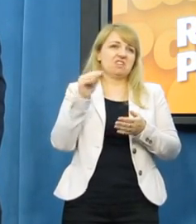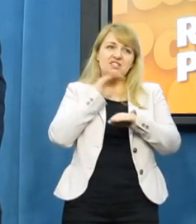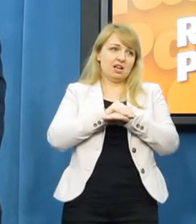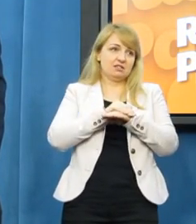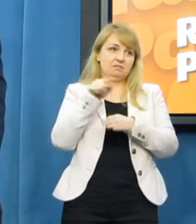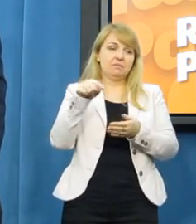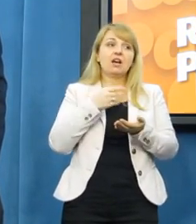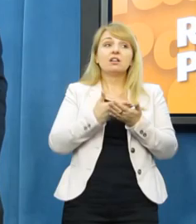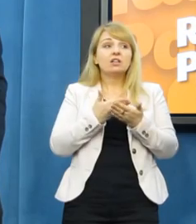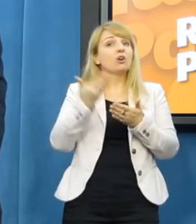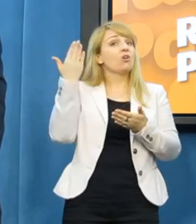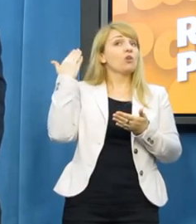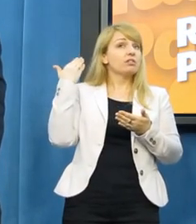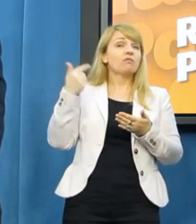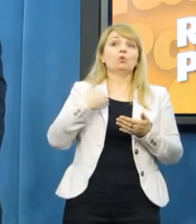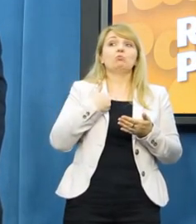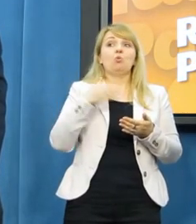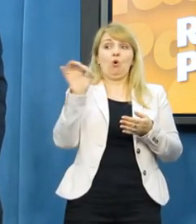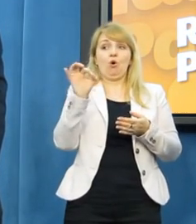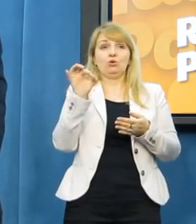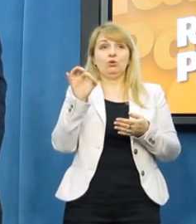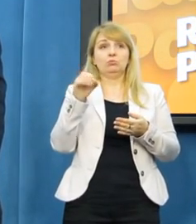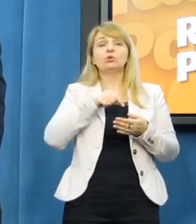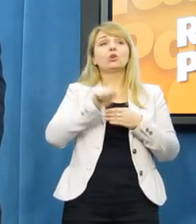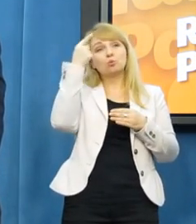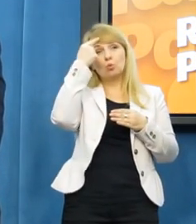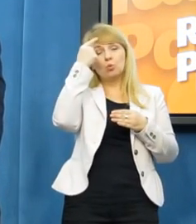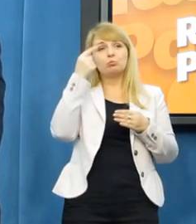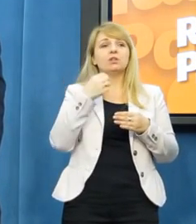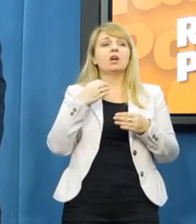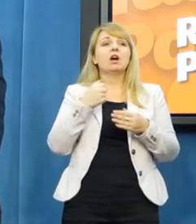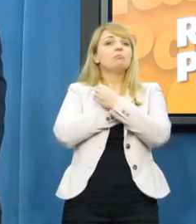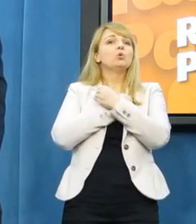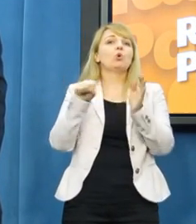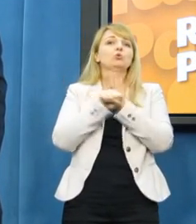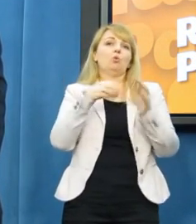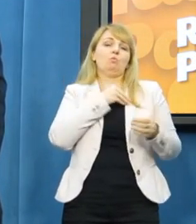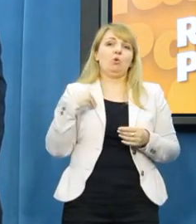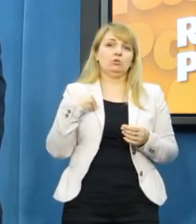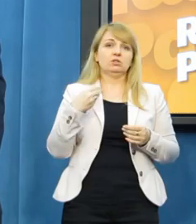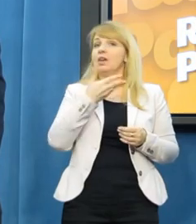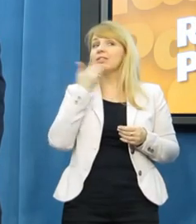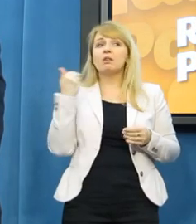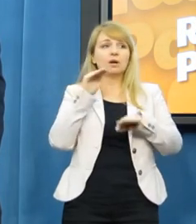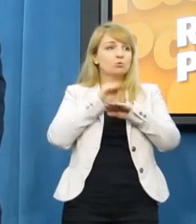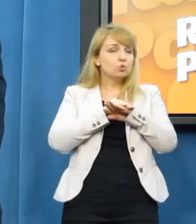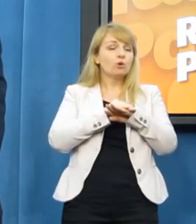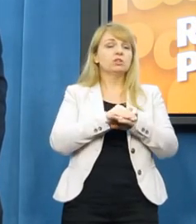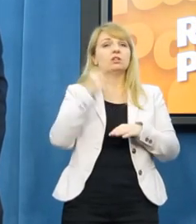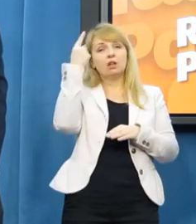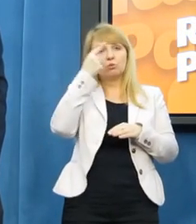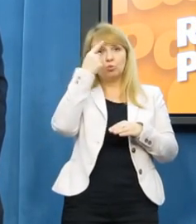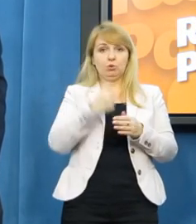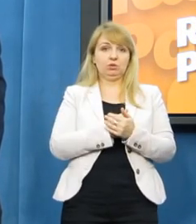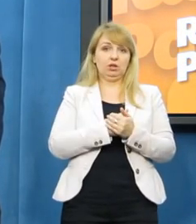bo często ten sposób tego głupiego patriotyzmu się w Polsce reformułował. Nie, nie ma zgody na głupotę. Patriotyzm maja od nas